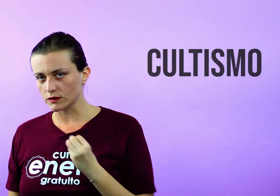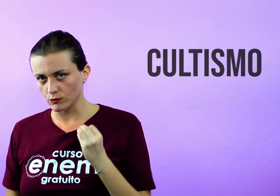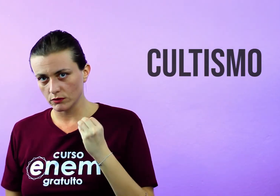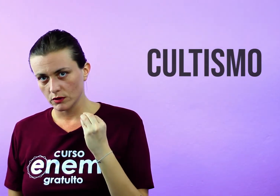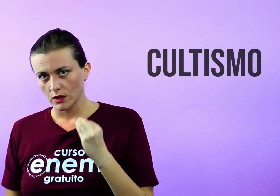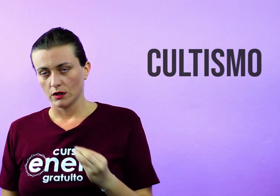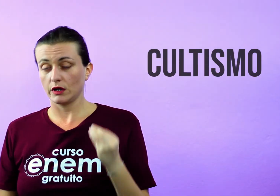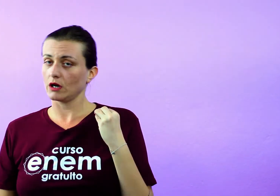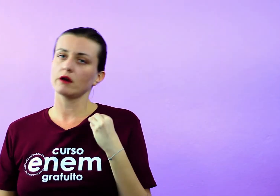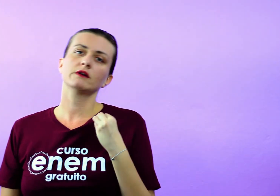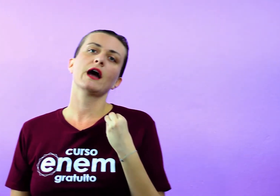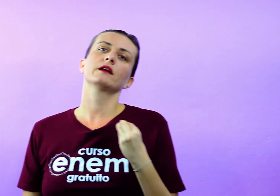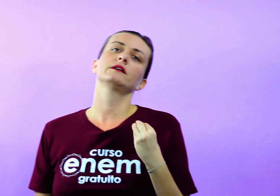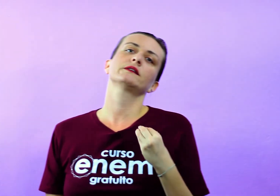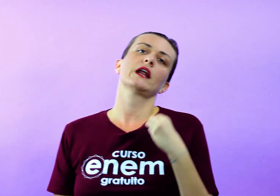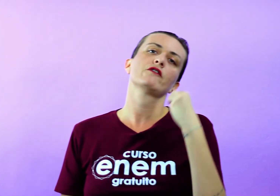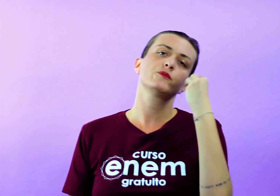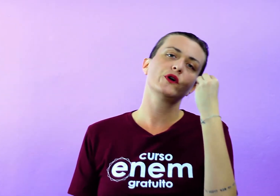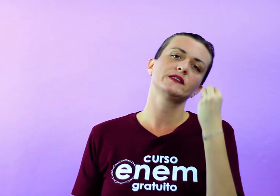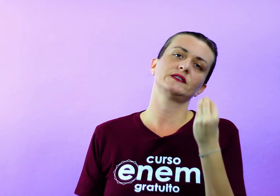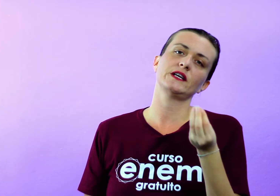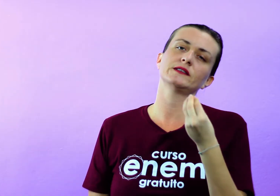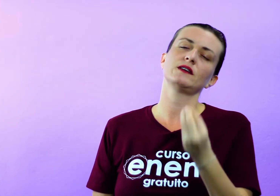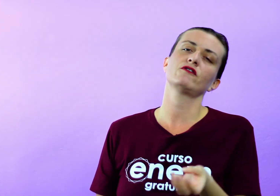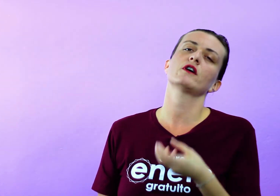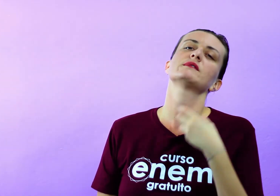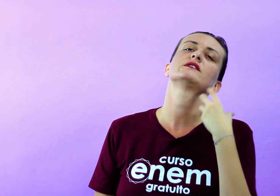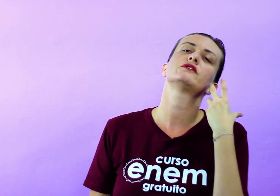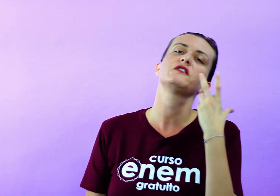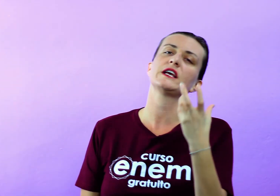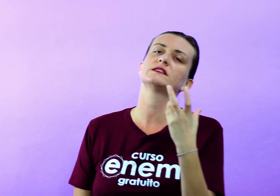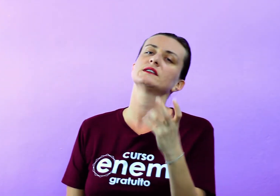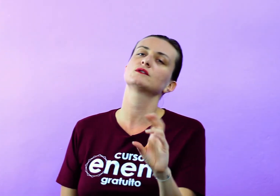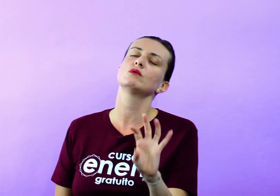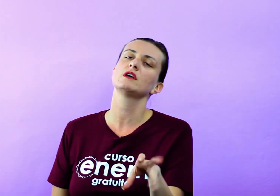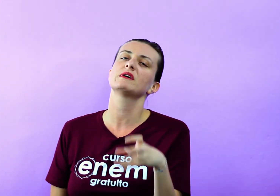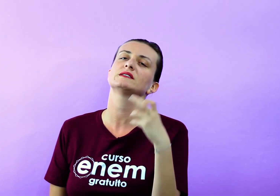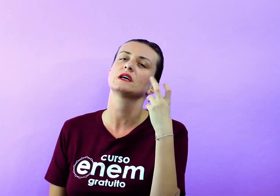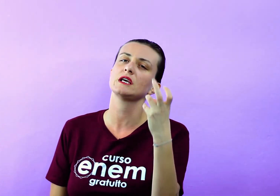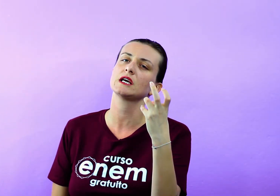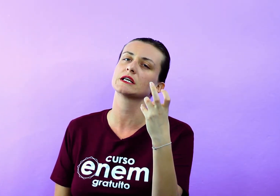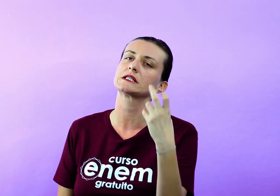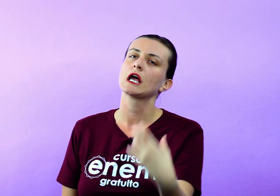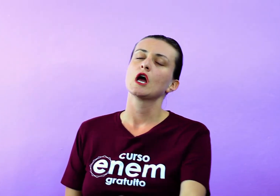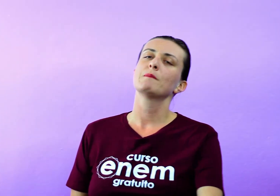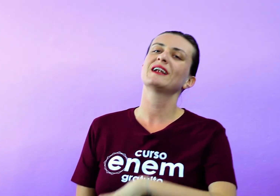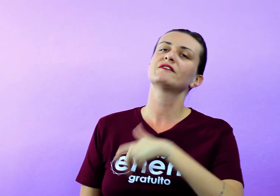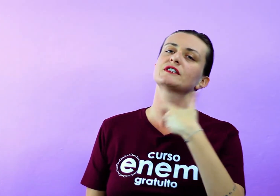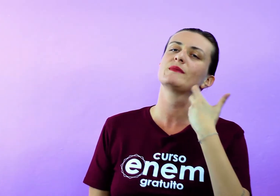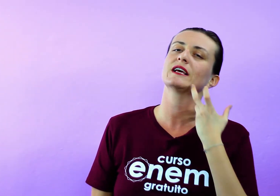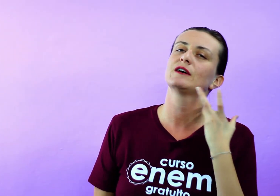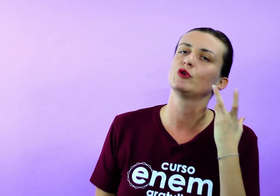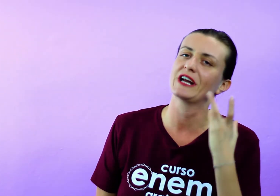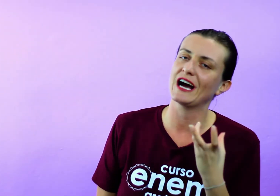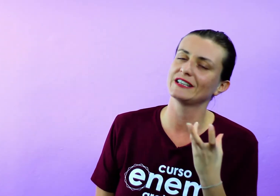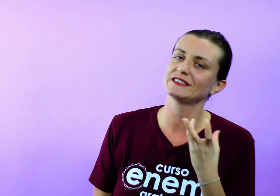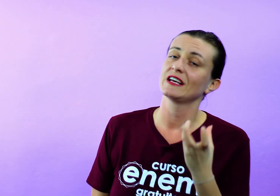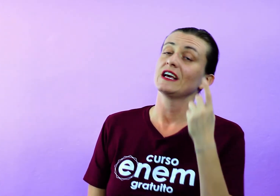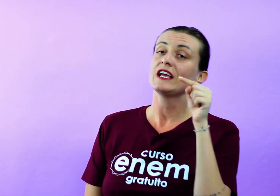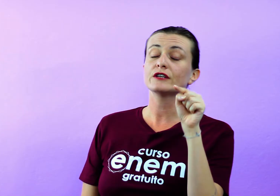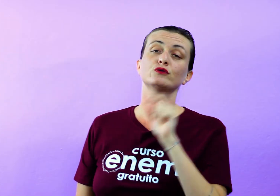cultismo. Gregório é um cara que escreve poesias em formas fixas, com rimas ricas, palavras bem